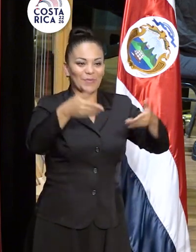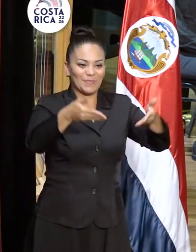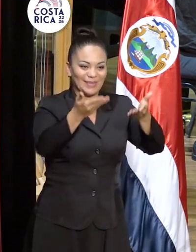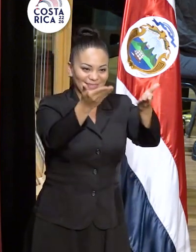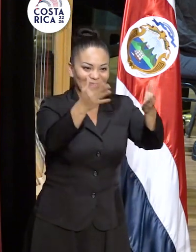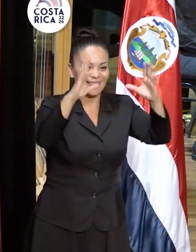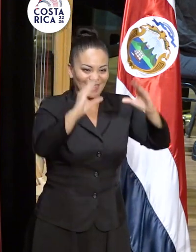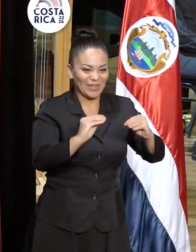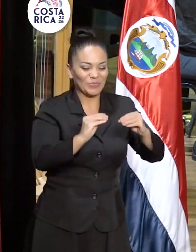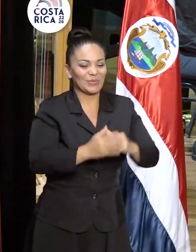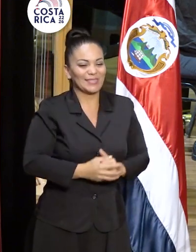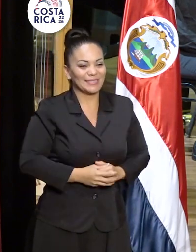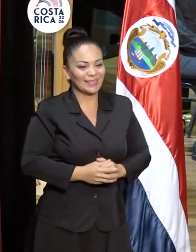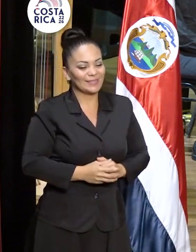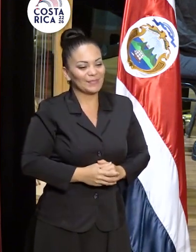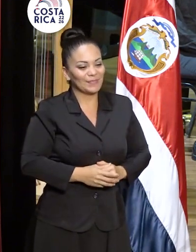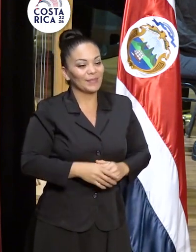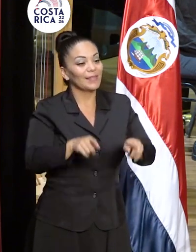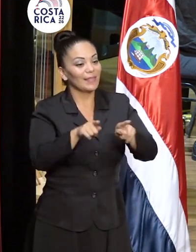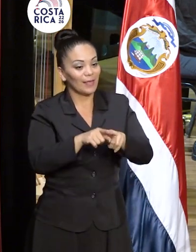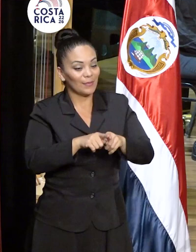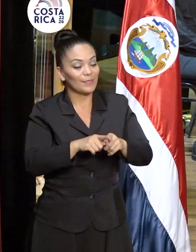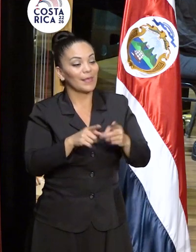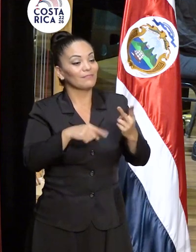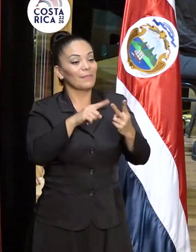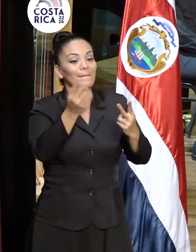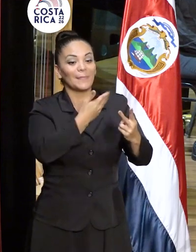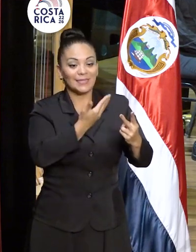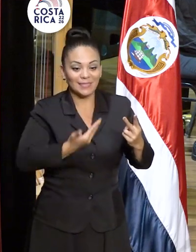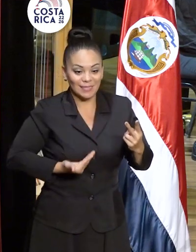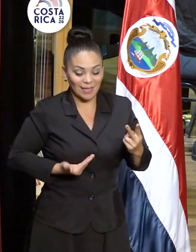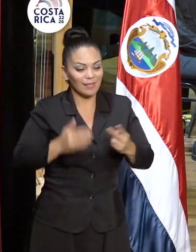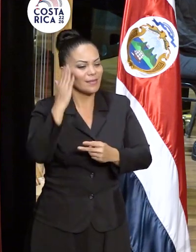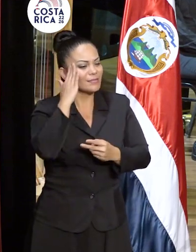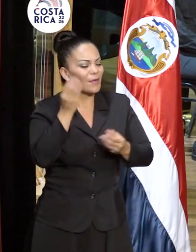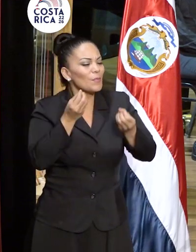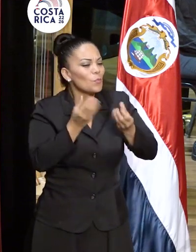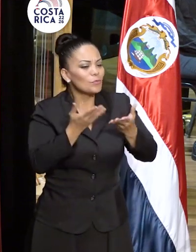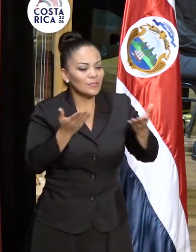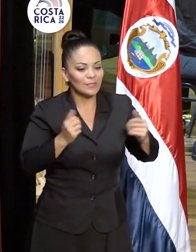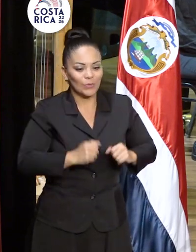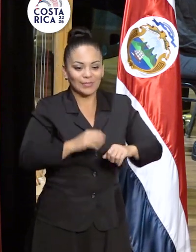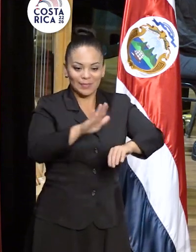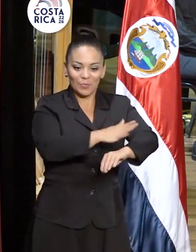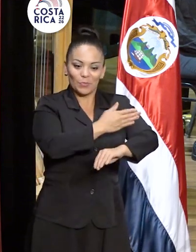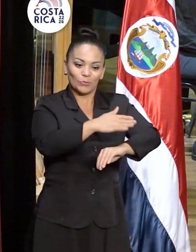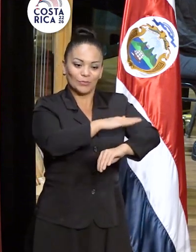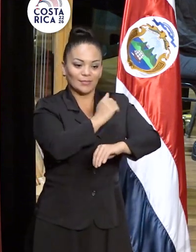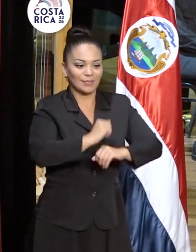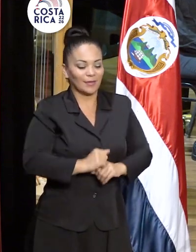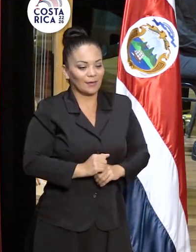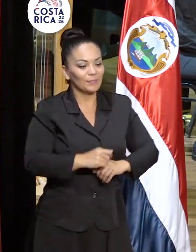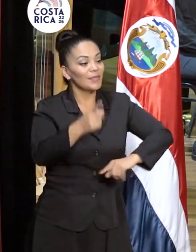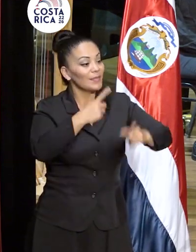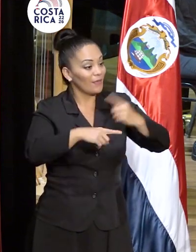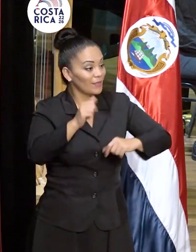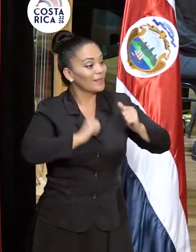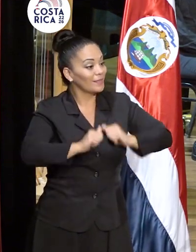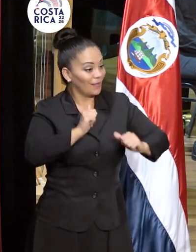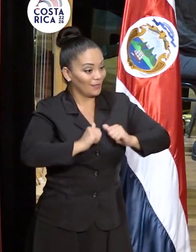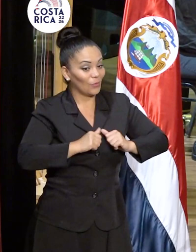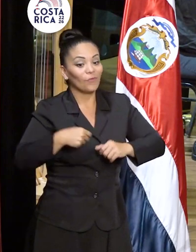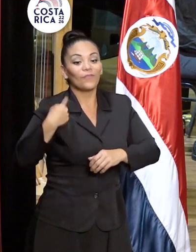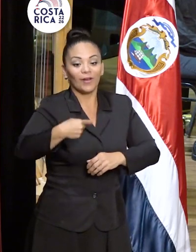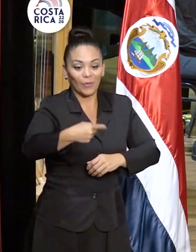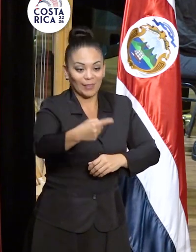esta noche, y un presidente que sabe muchísimo de música y que viene al teatro con mucha